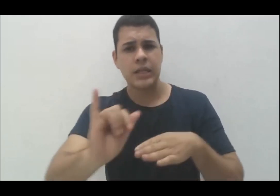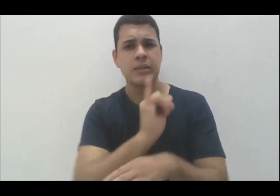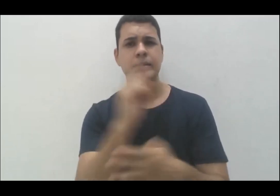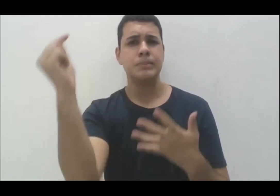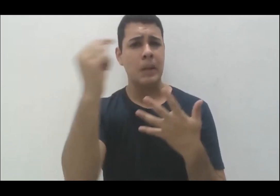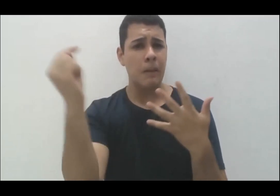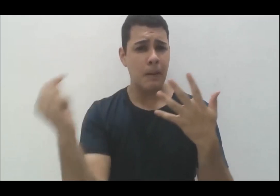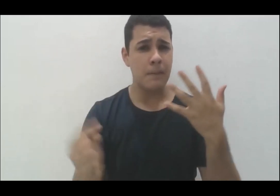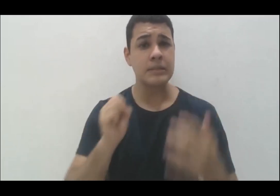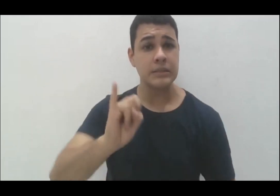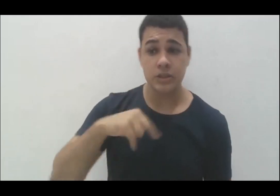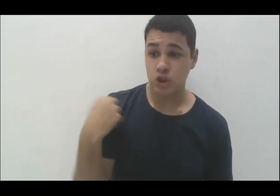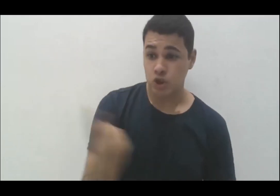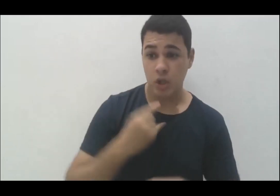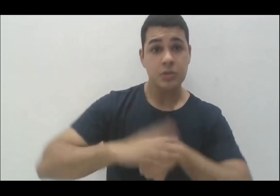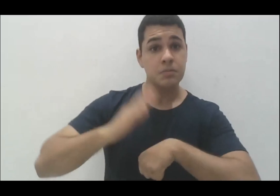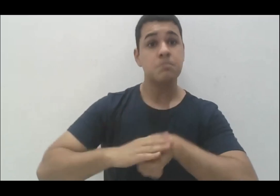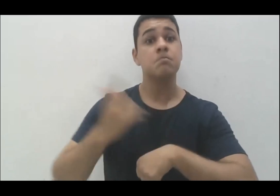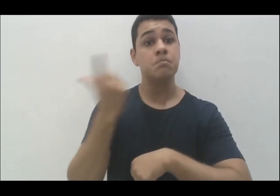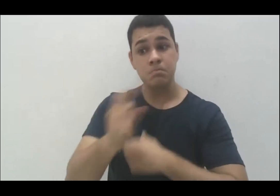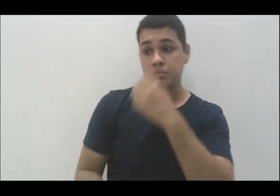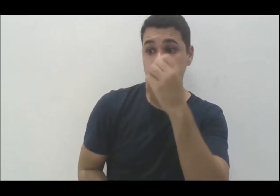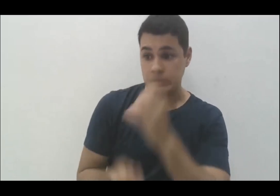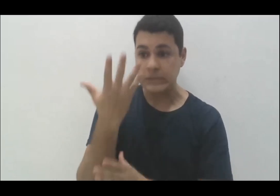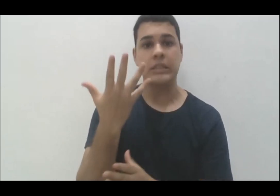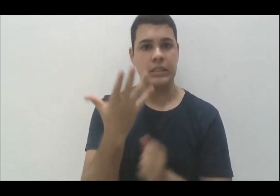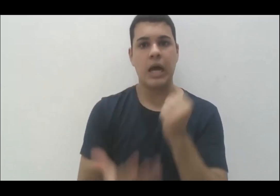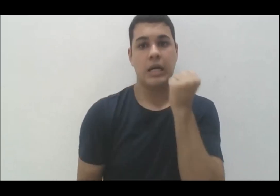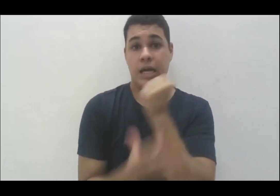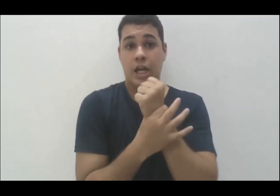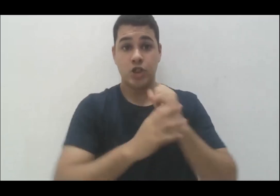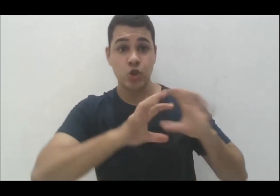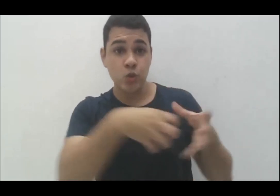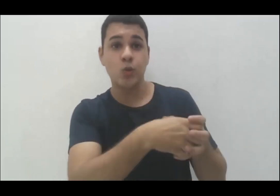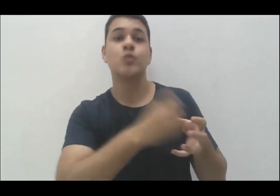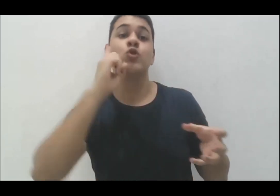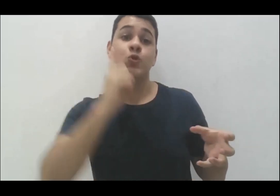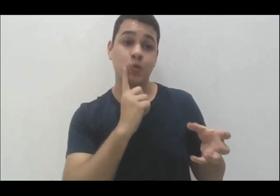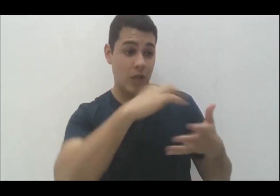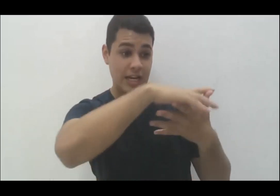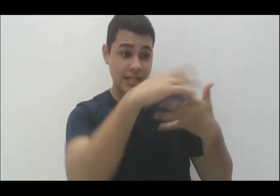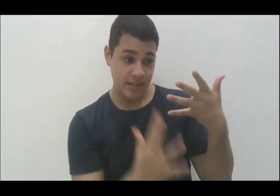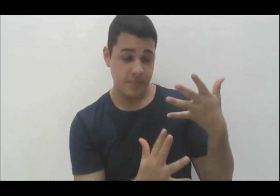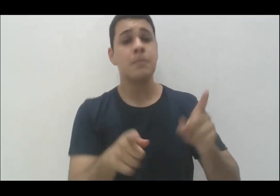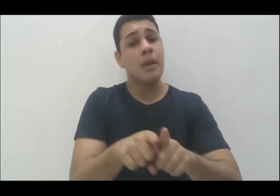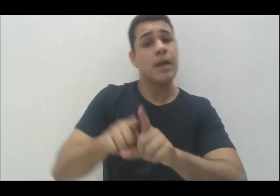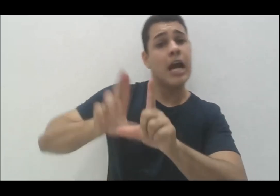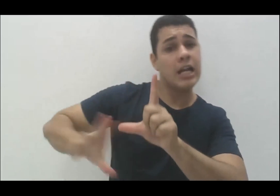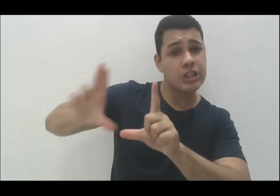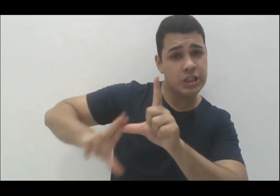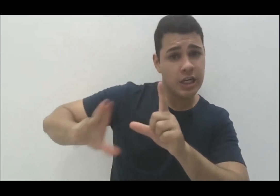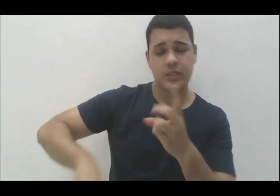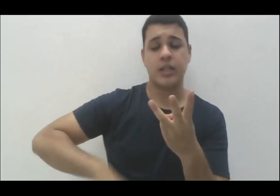puder para nossos usuários surdos oferecer a Libras, mas também a legenda e a